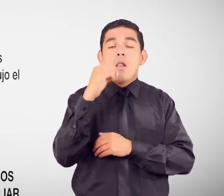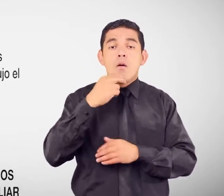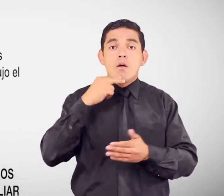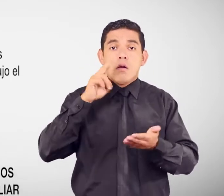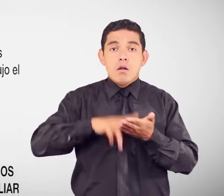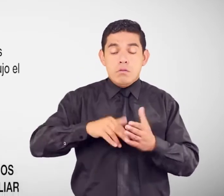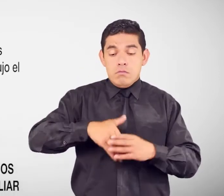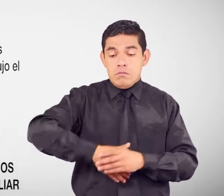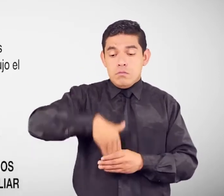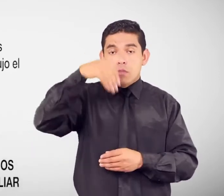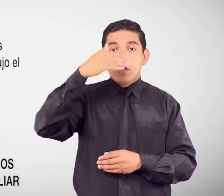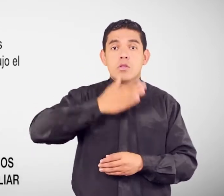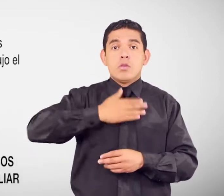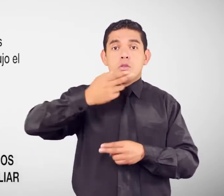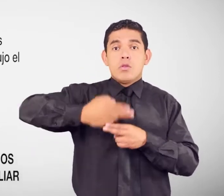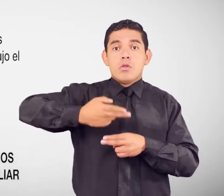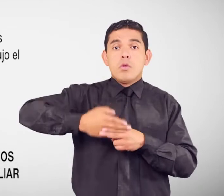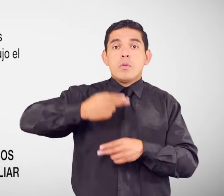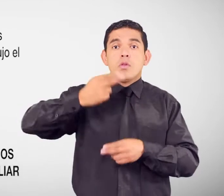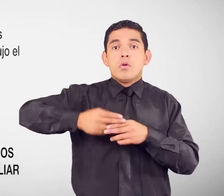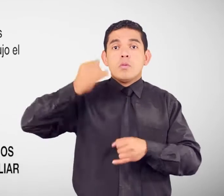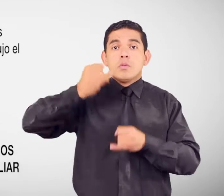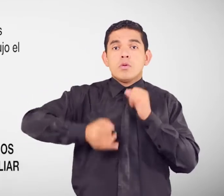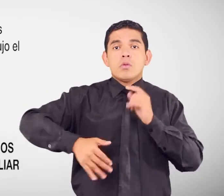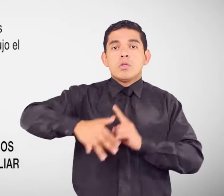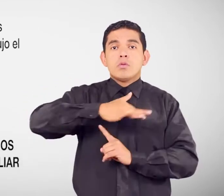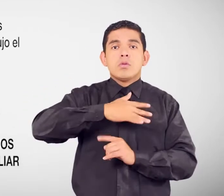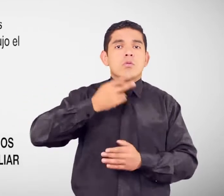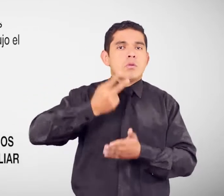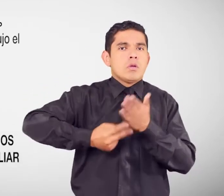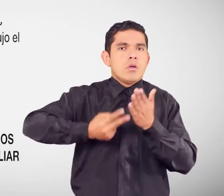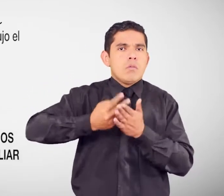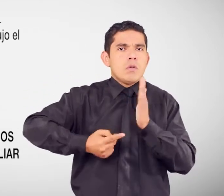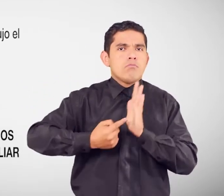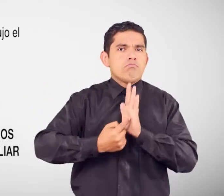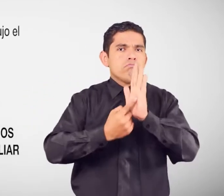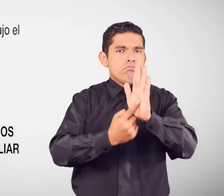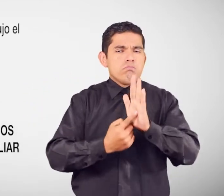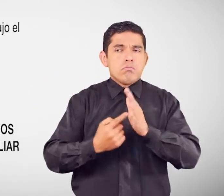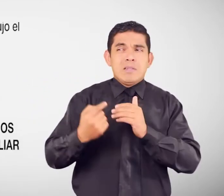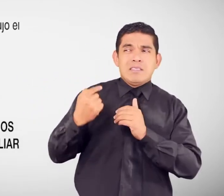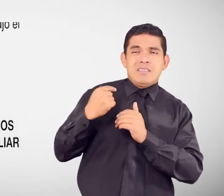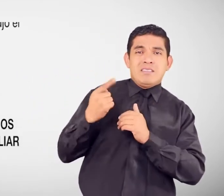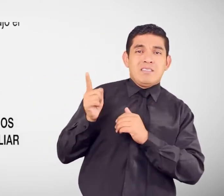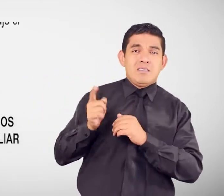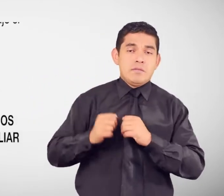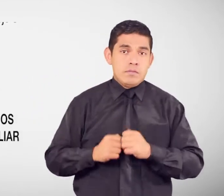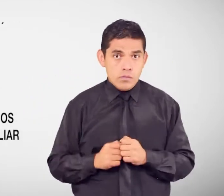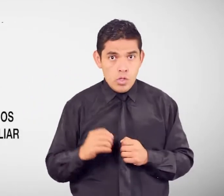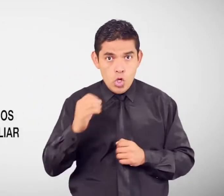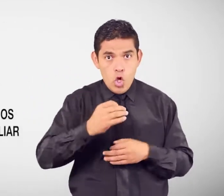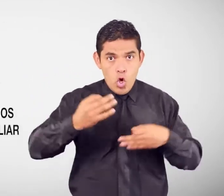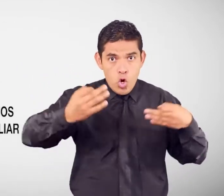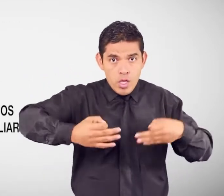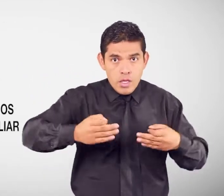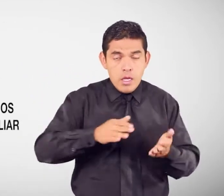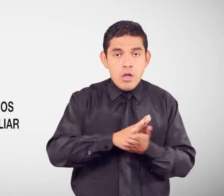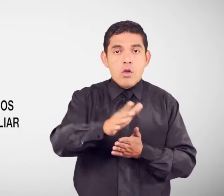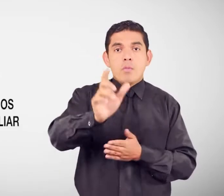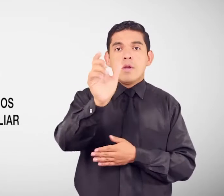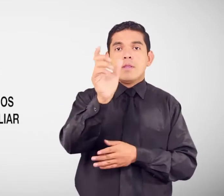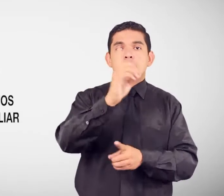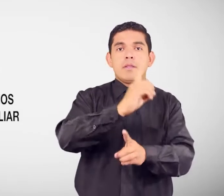cuales Se produjo El acto violento Original y copia Del carné De discapacidad Original y copia Color de la cédula